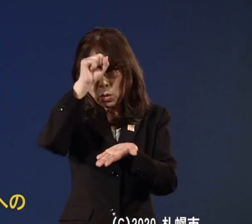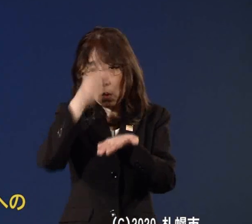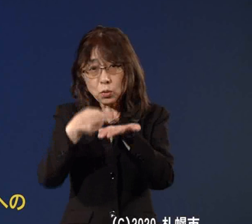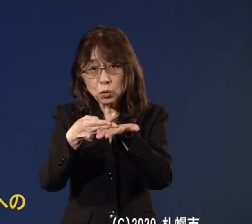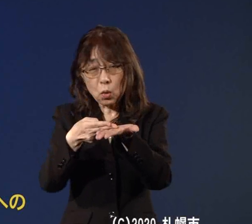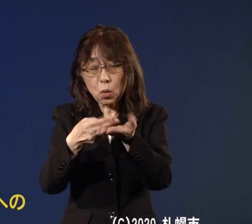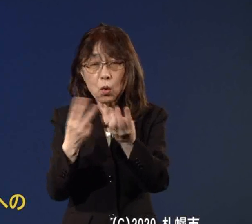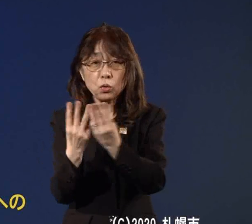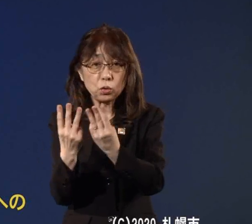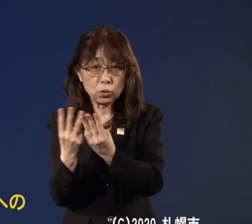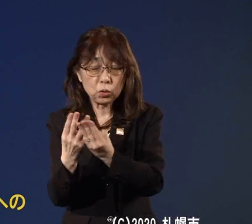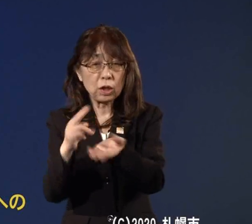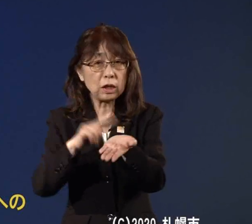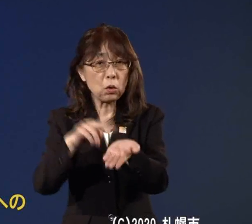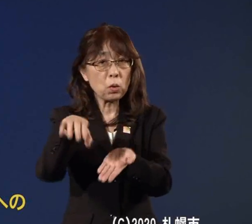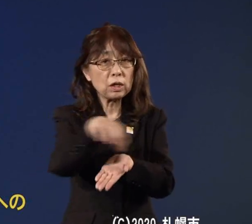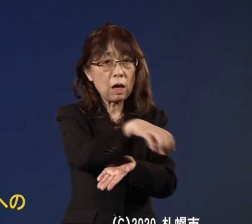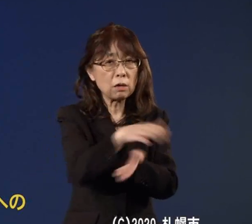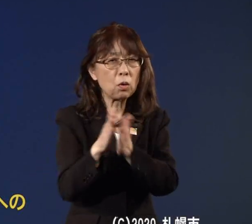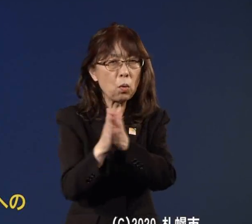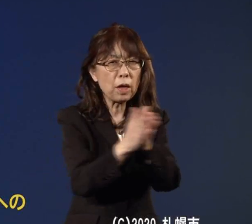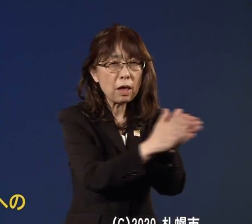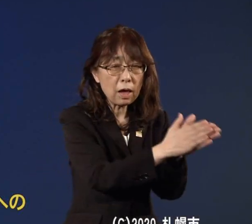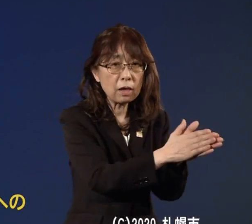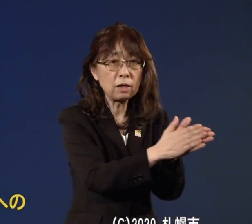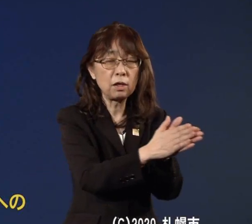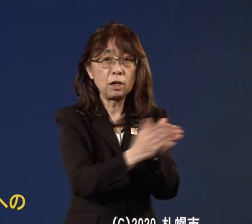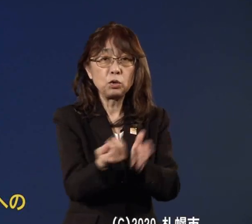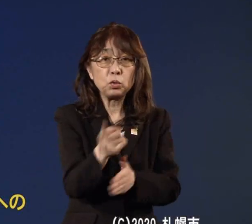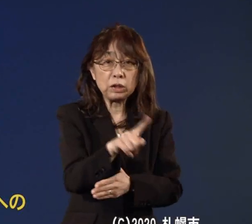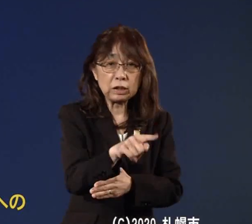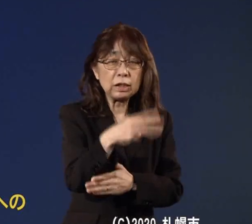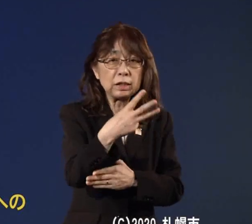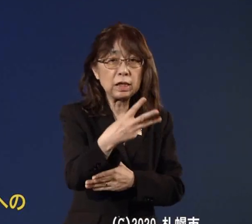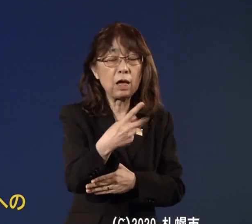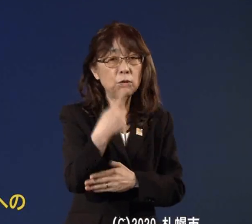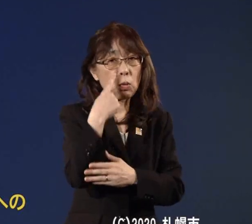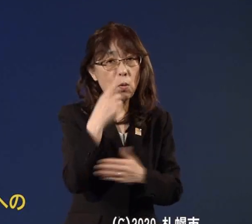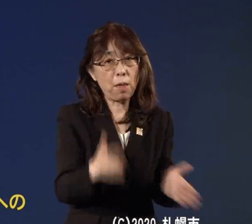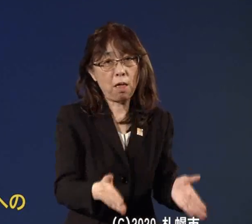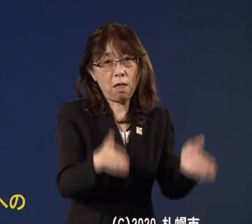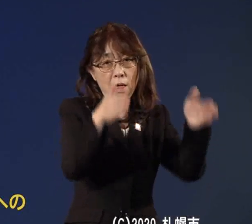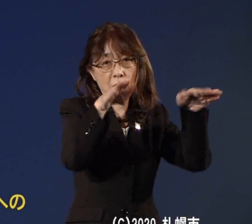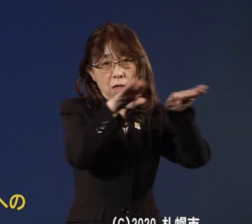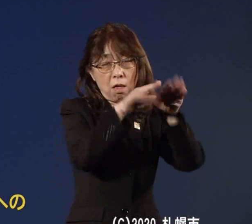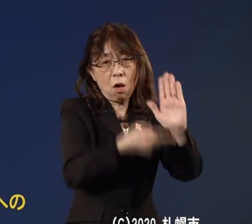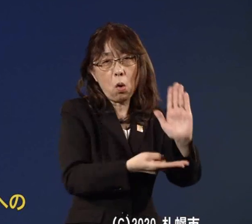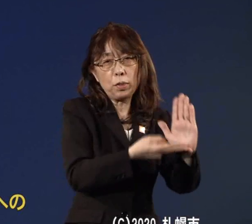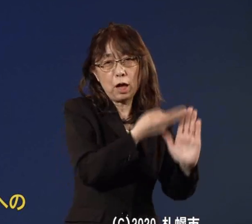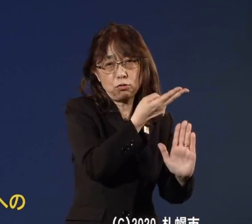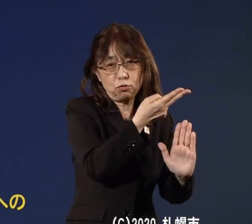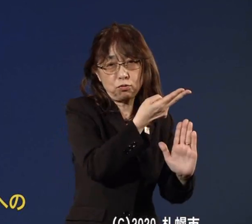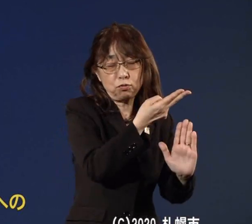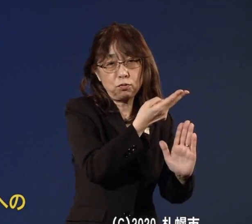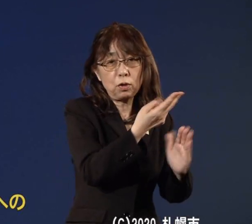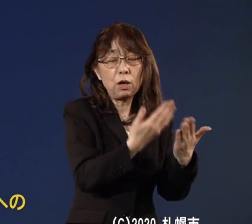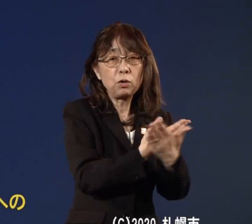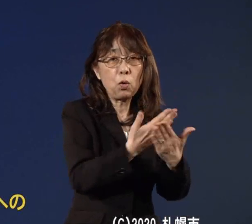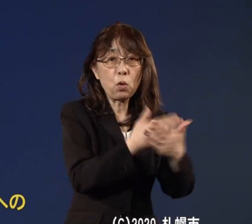お願いさらには3棟目のホテル療養施設のことも